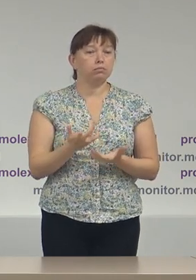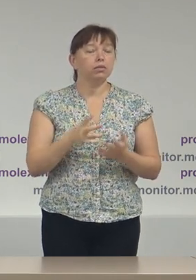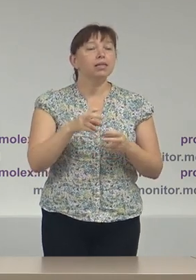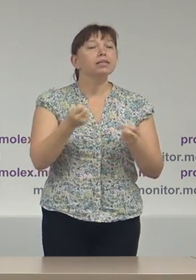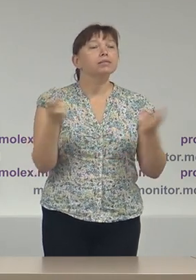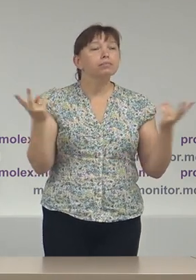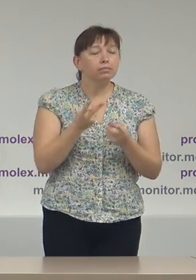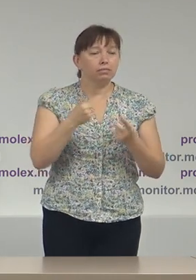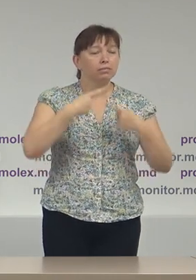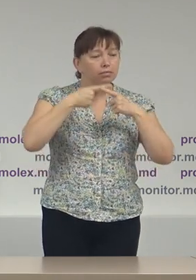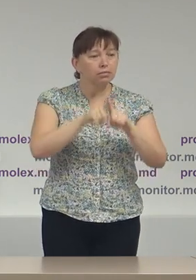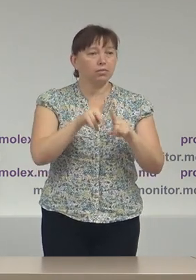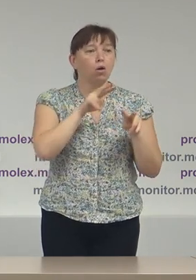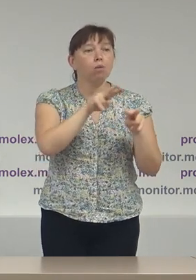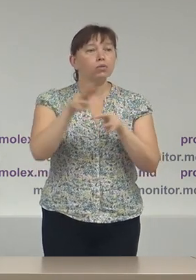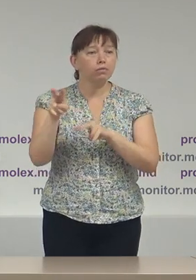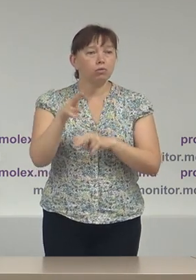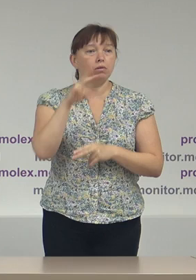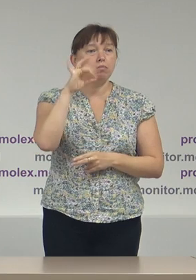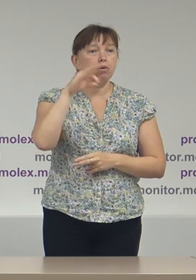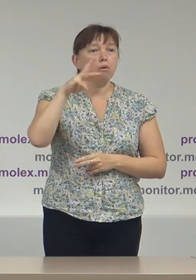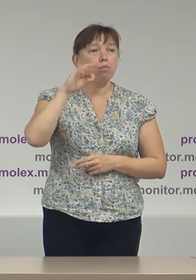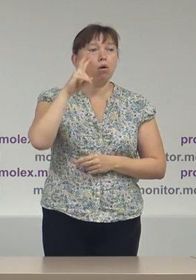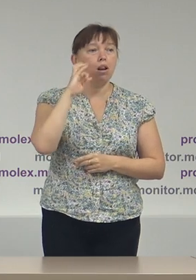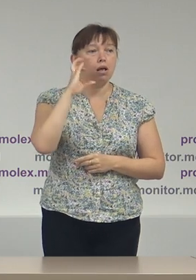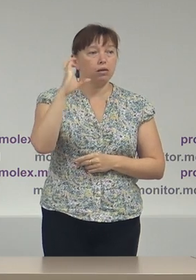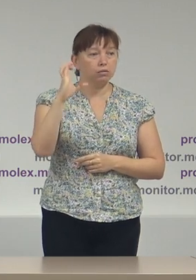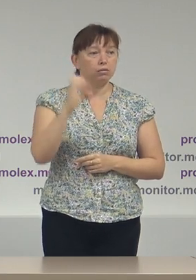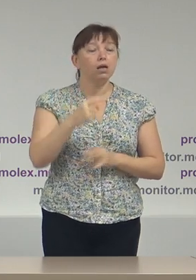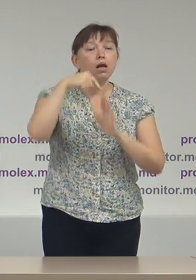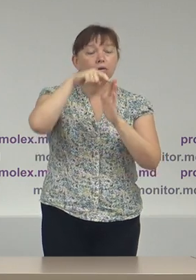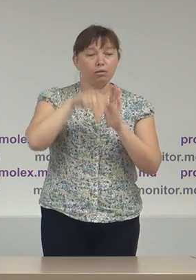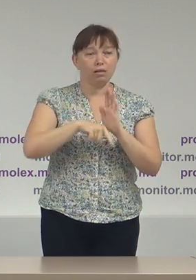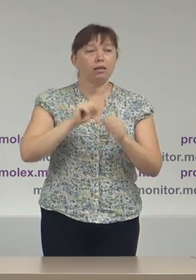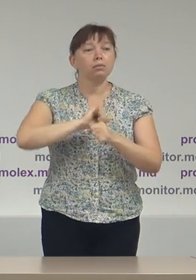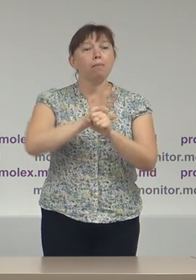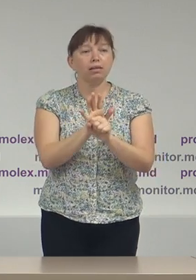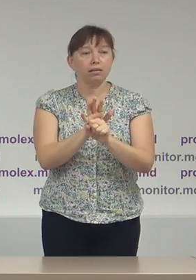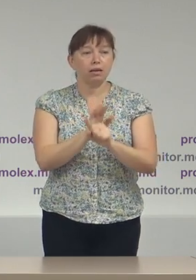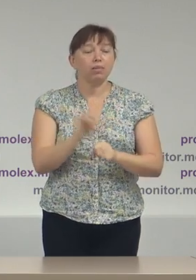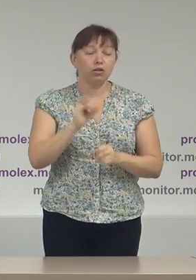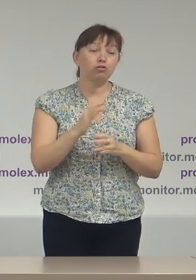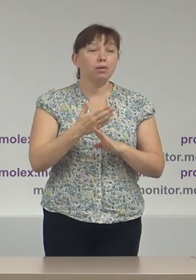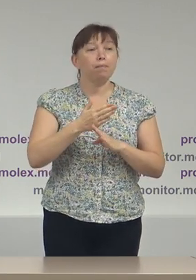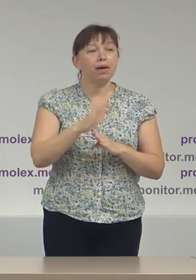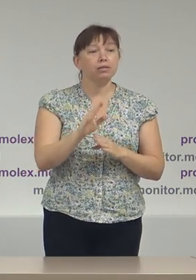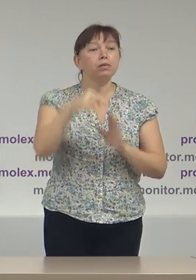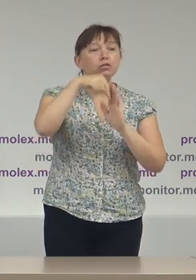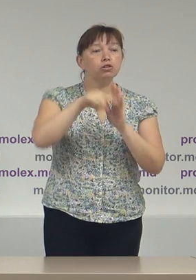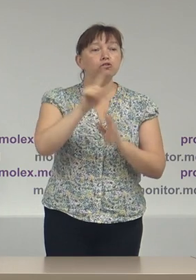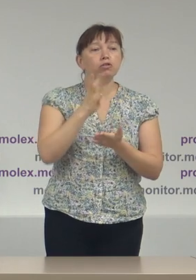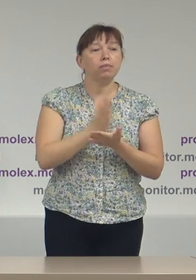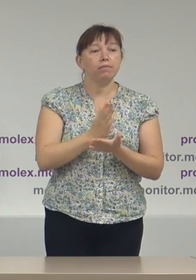necesar a observatorilor Promolex în context pandemic și parțial în ceea ce